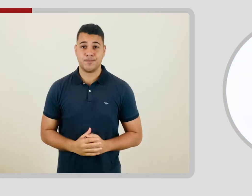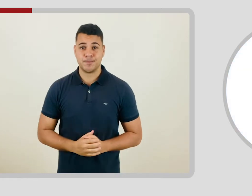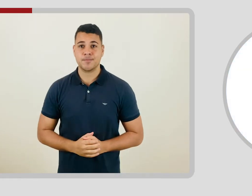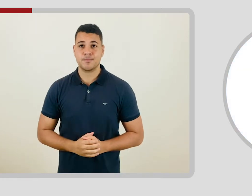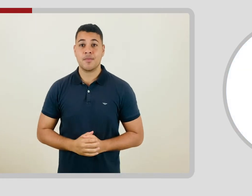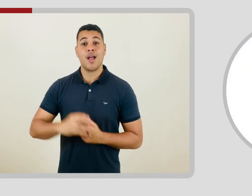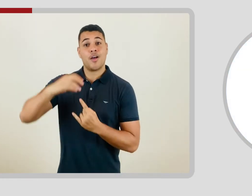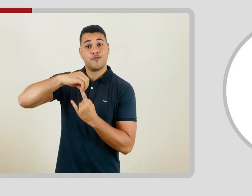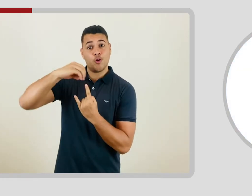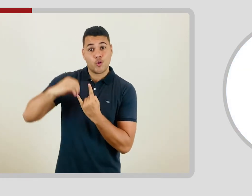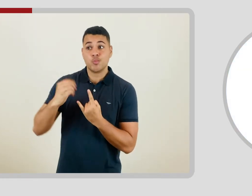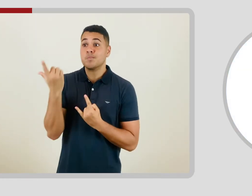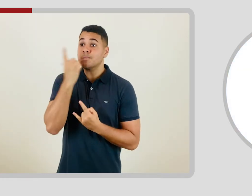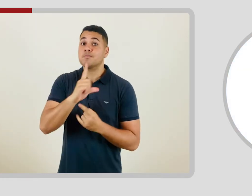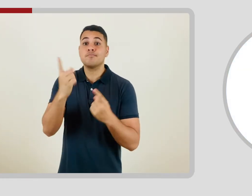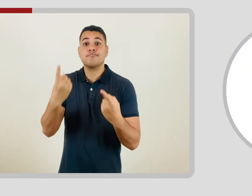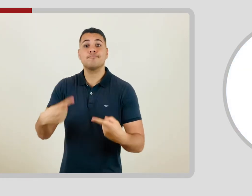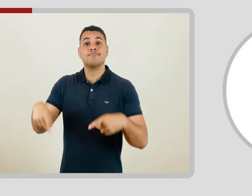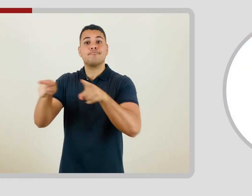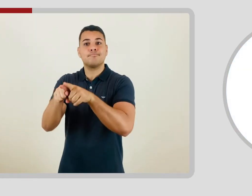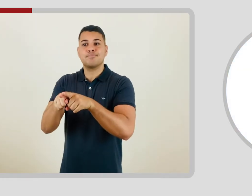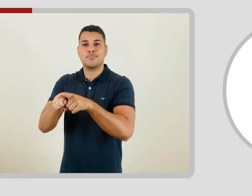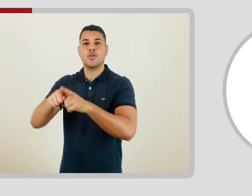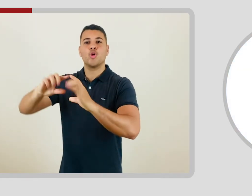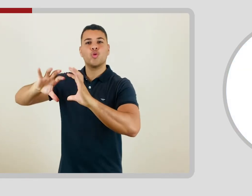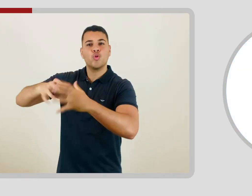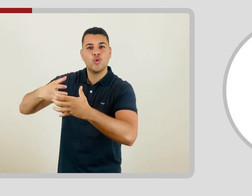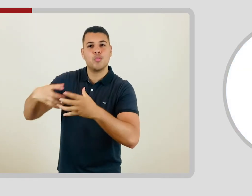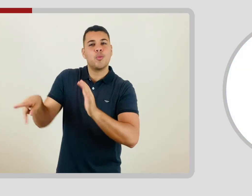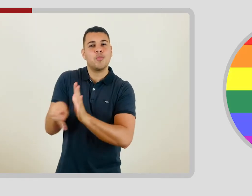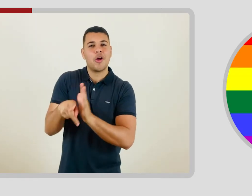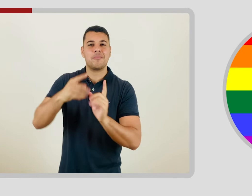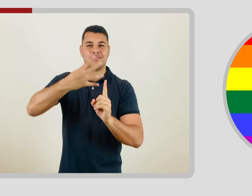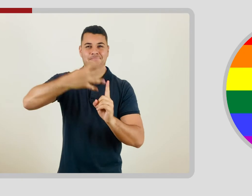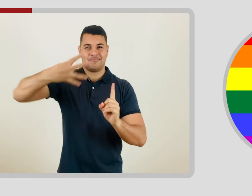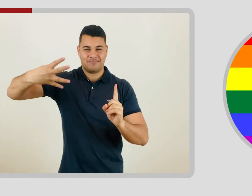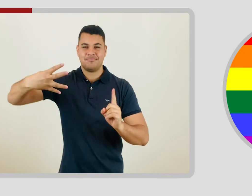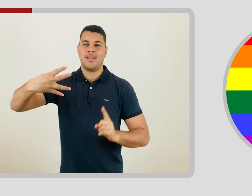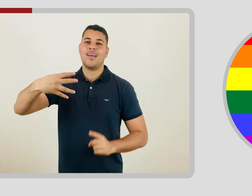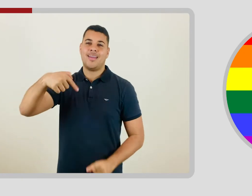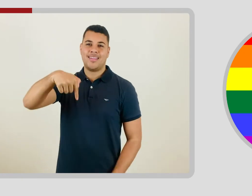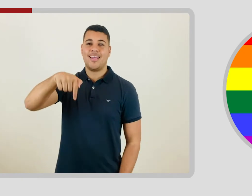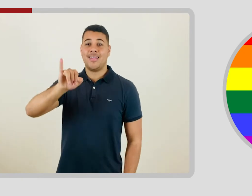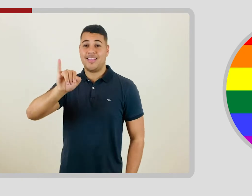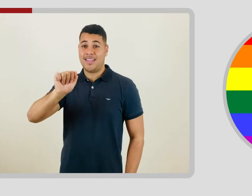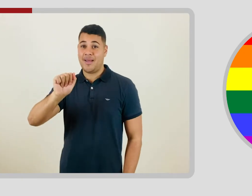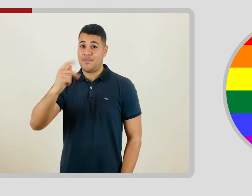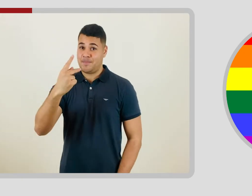A Fiocruz iniciou, em parceria com diferentes organizações